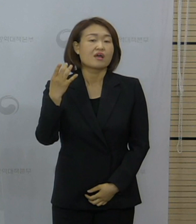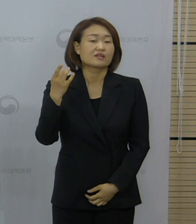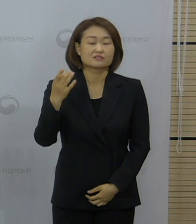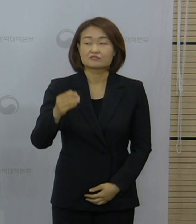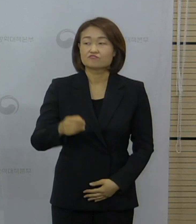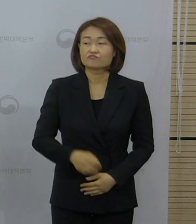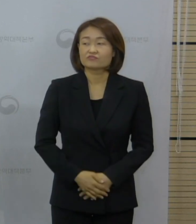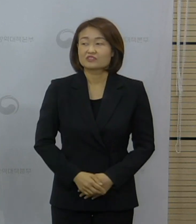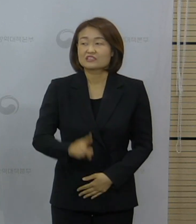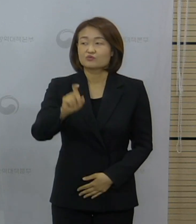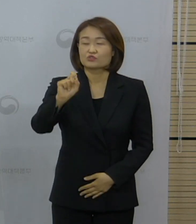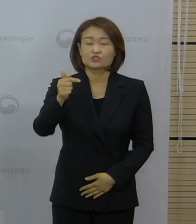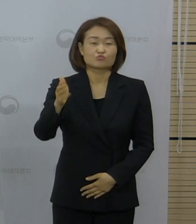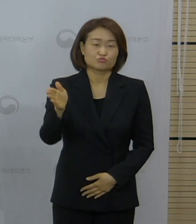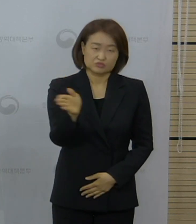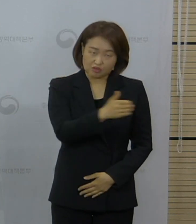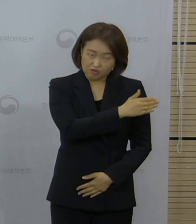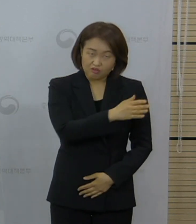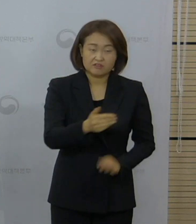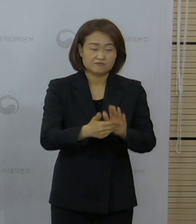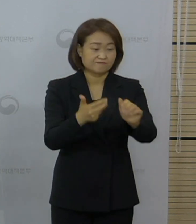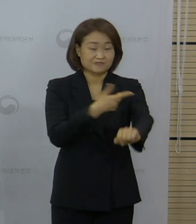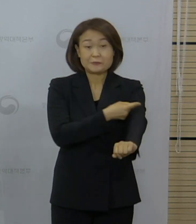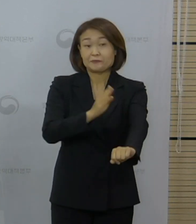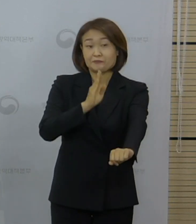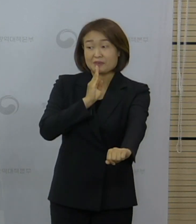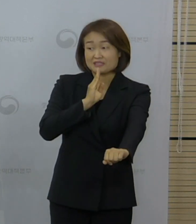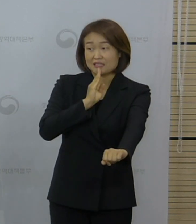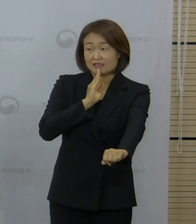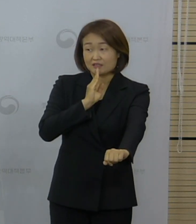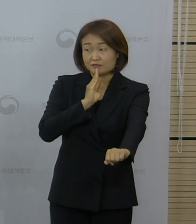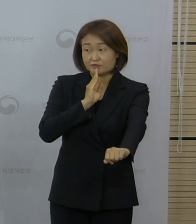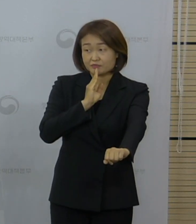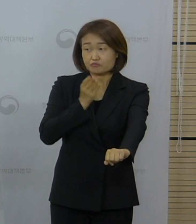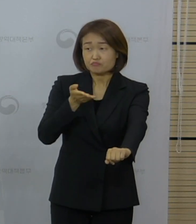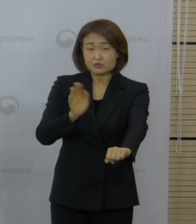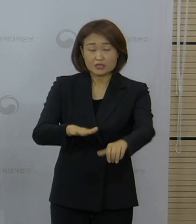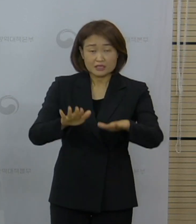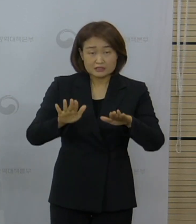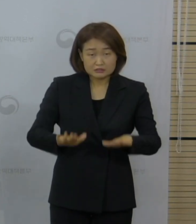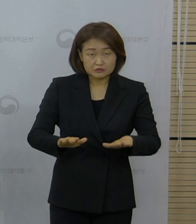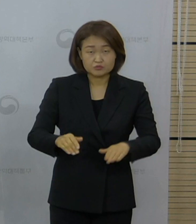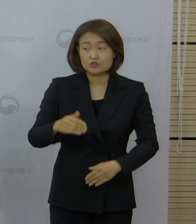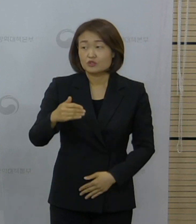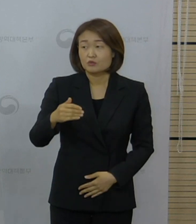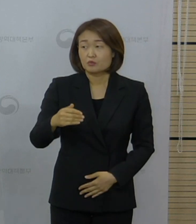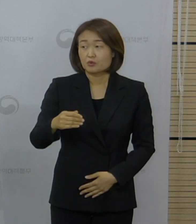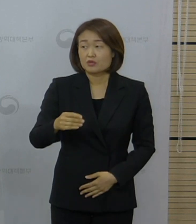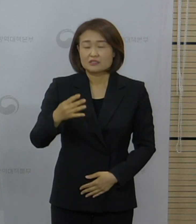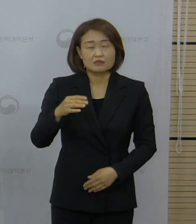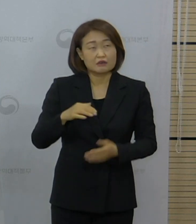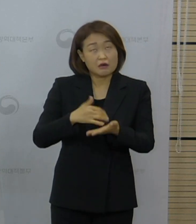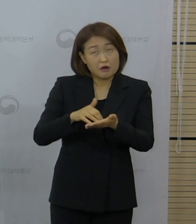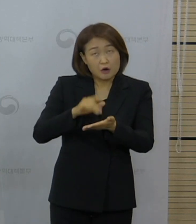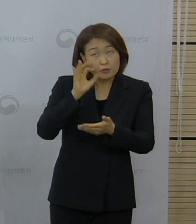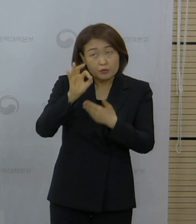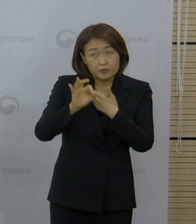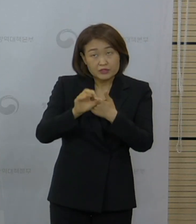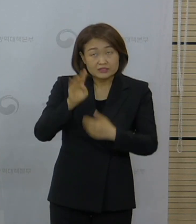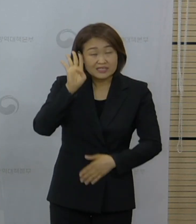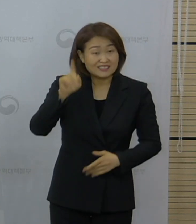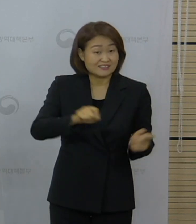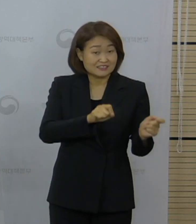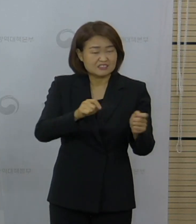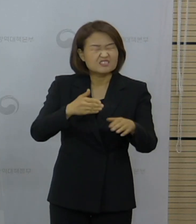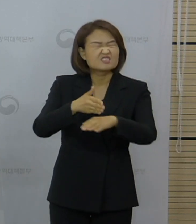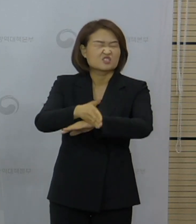16일부터 예방접종 예정이었던 점을 고려하면 사흘 정도 늦다고 했습니다. 앞서 특수보건교사